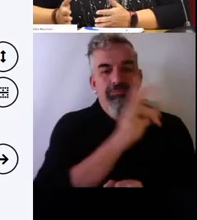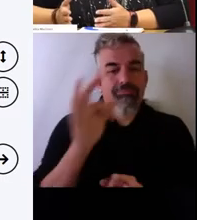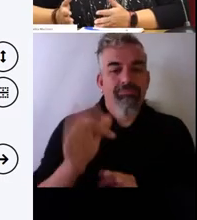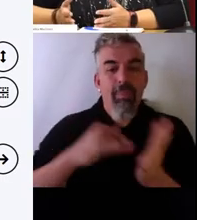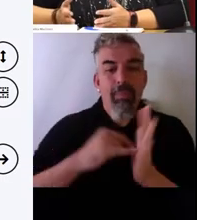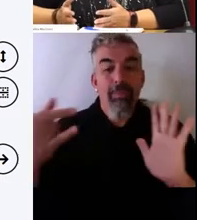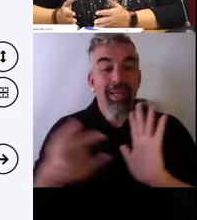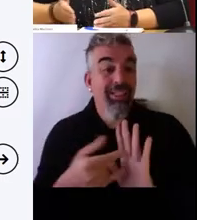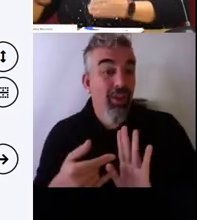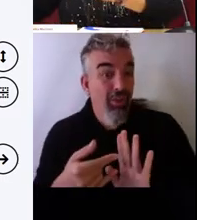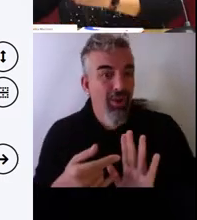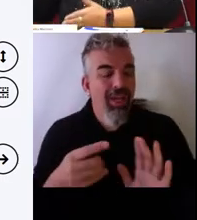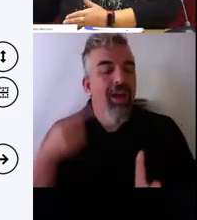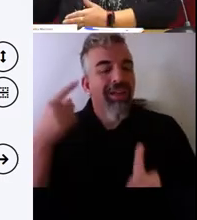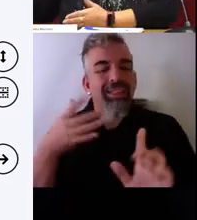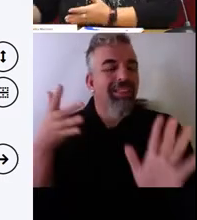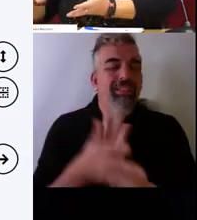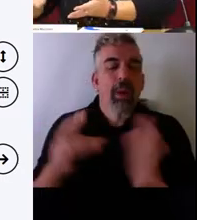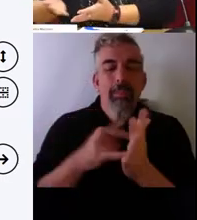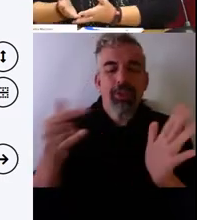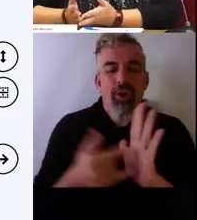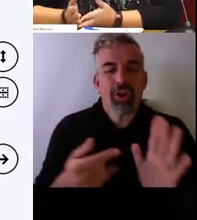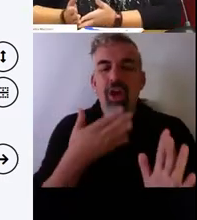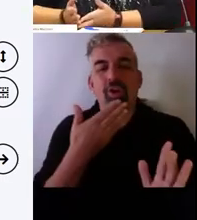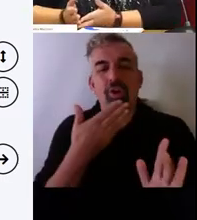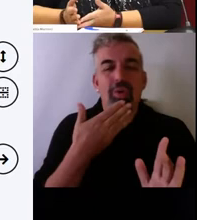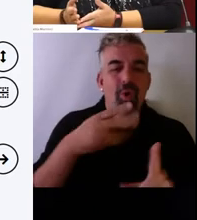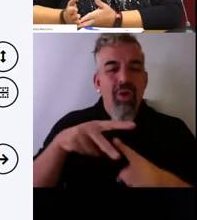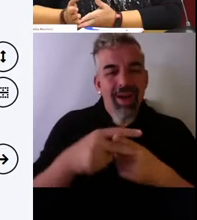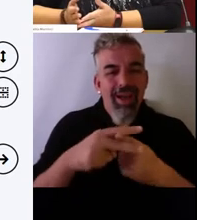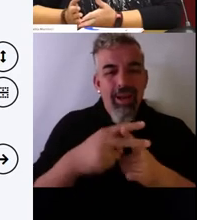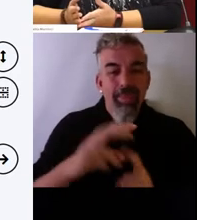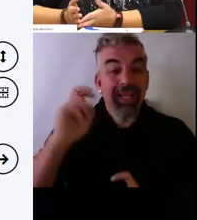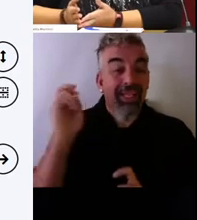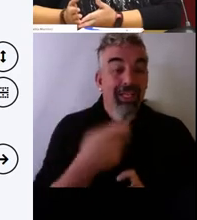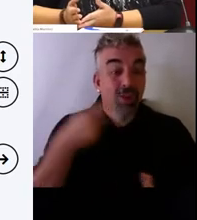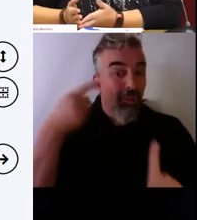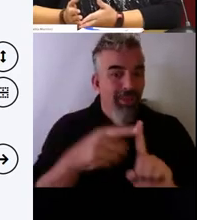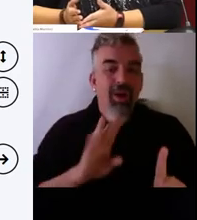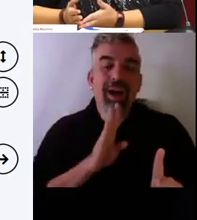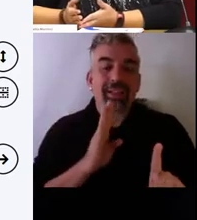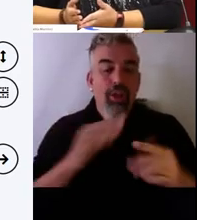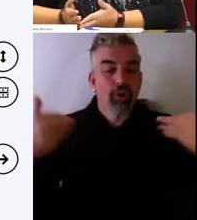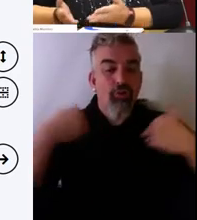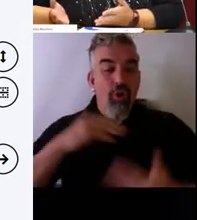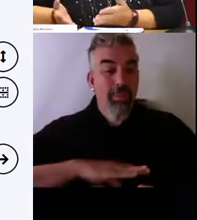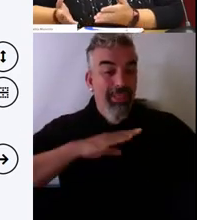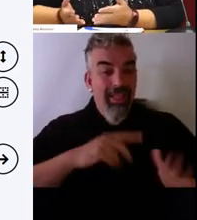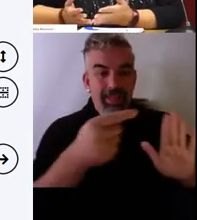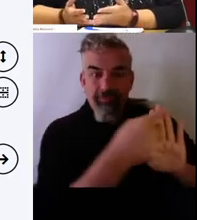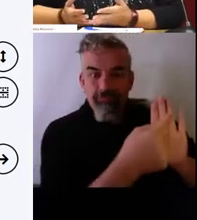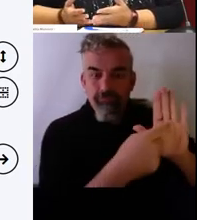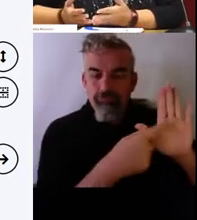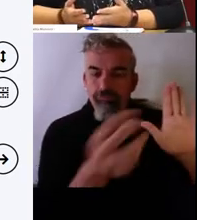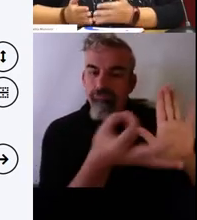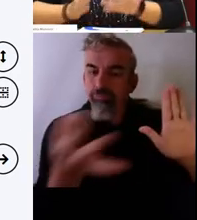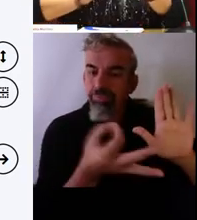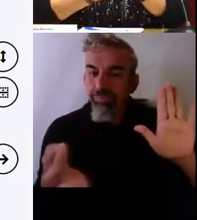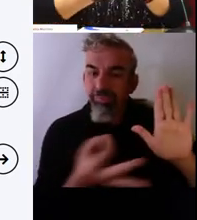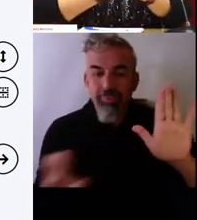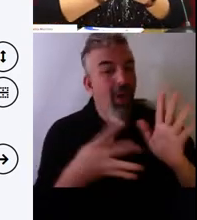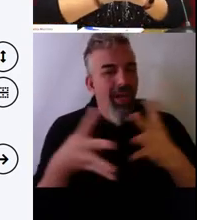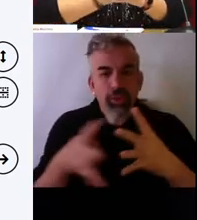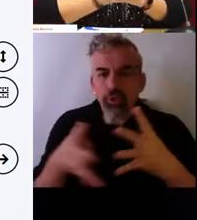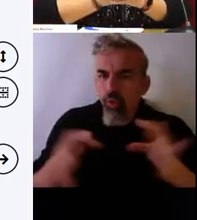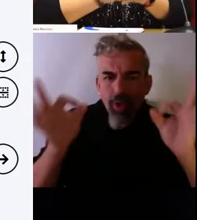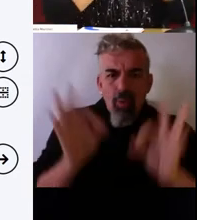para llegar a esas competencias, y luego llegan unos resultados. Es la misma estructura. ¿Por qué sabemos investigar y por qué